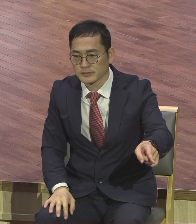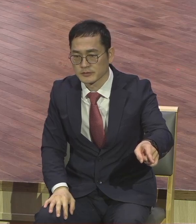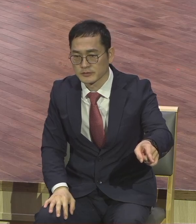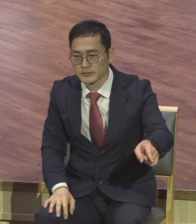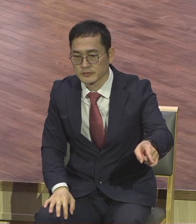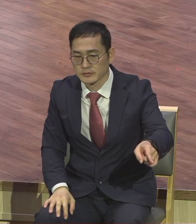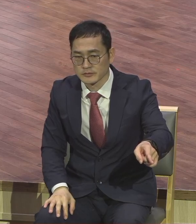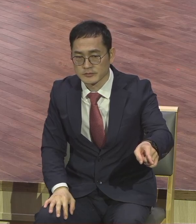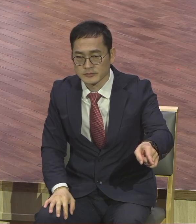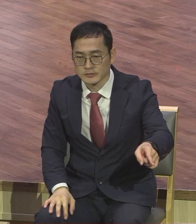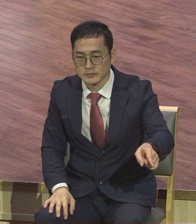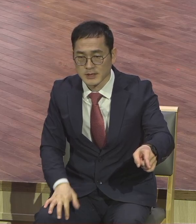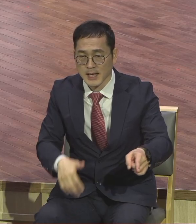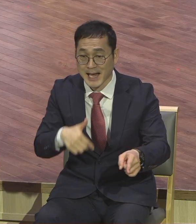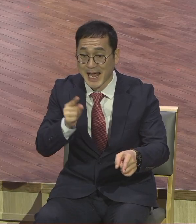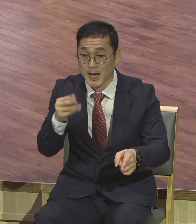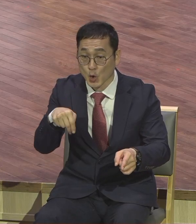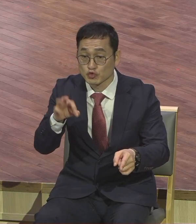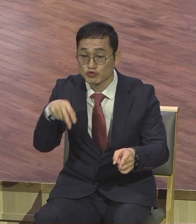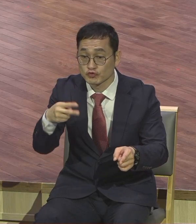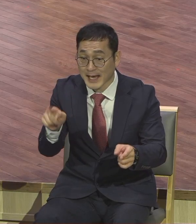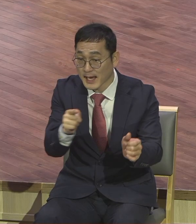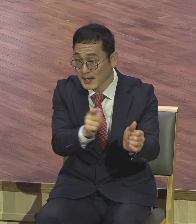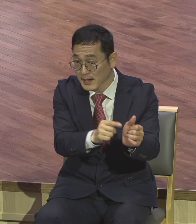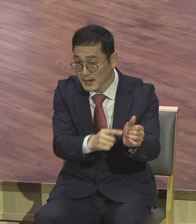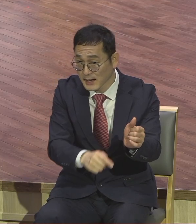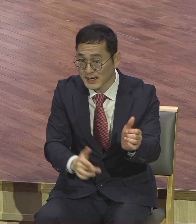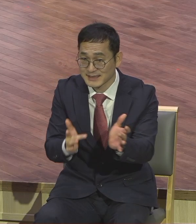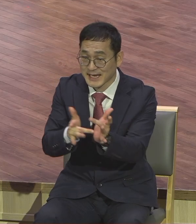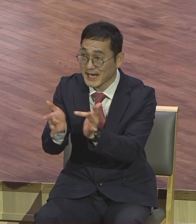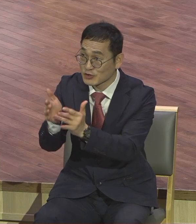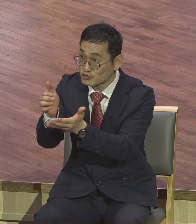한마디로 가른유다는 예수 생명이 없는 사람